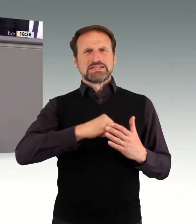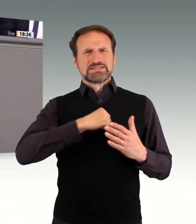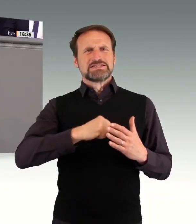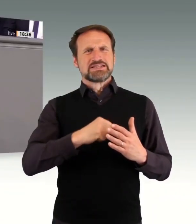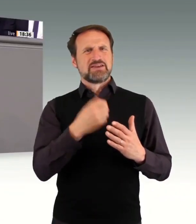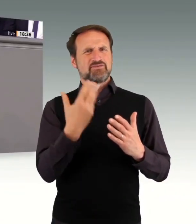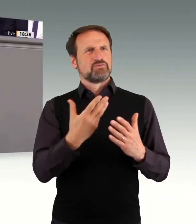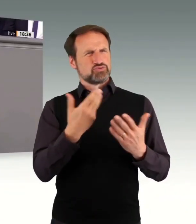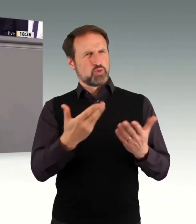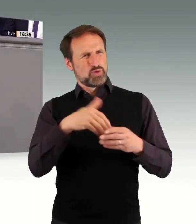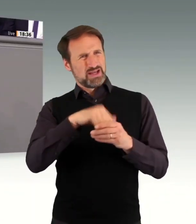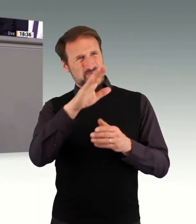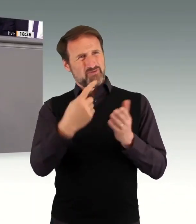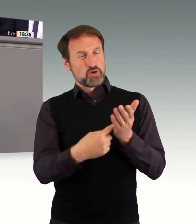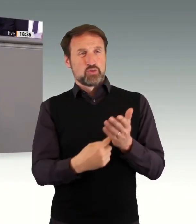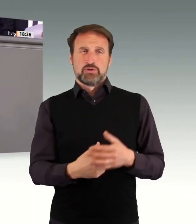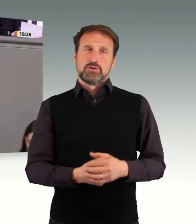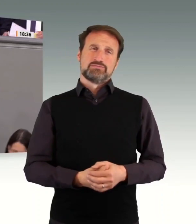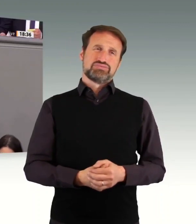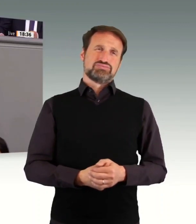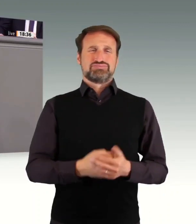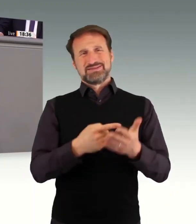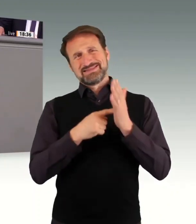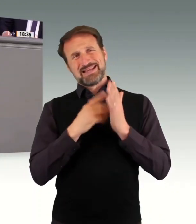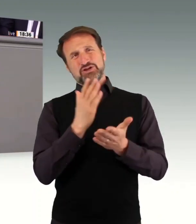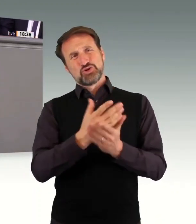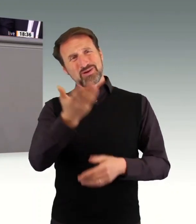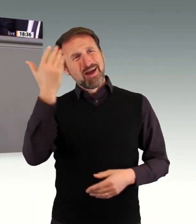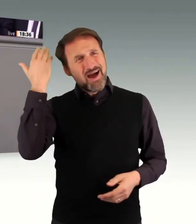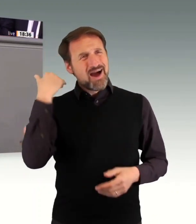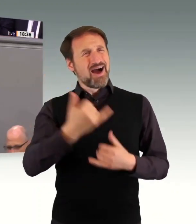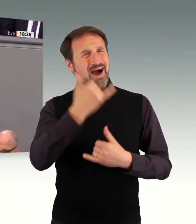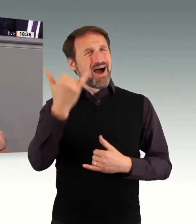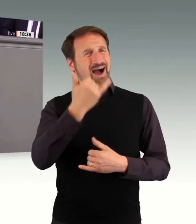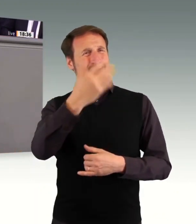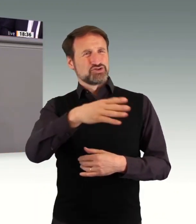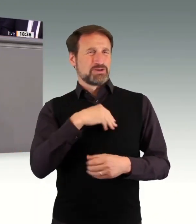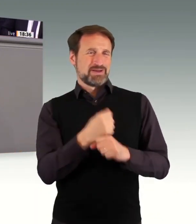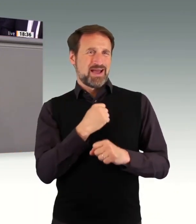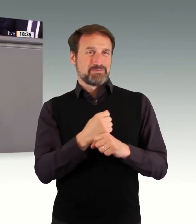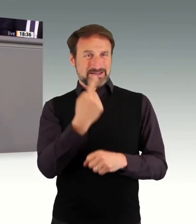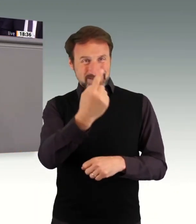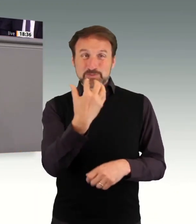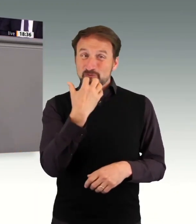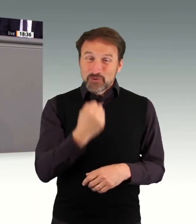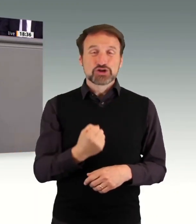zeigen ja schon, dass Sie sehr lange mit uns zusammengearbeitet haben und den Wunsch haben nach sozialdemokratischer Inklusionspolitik.